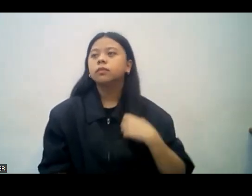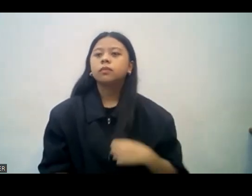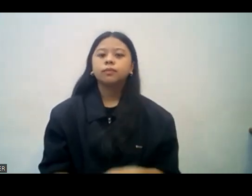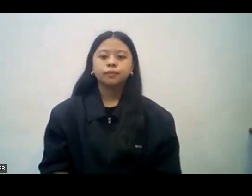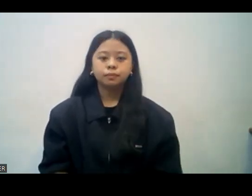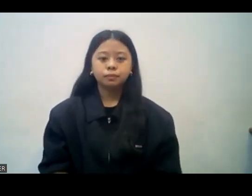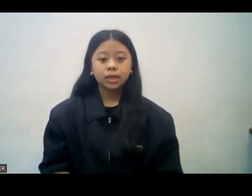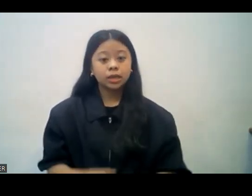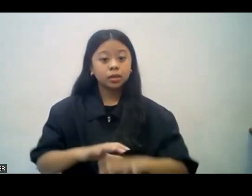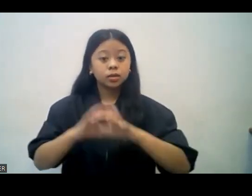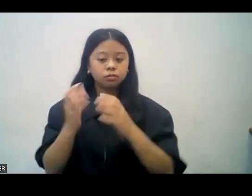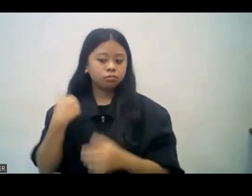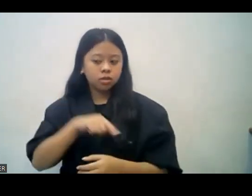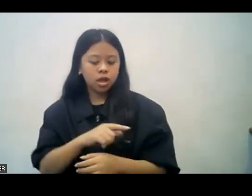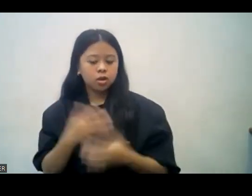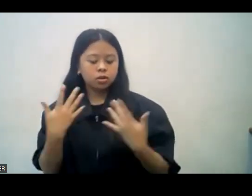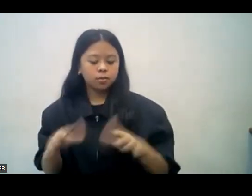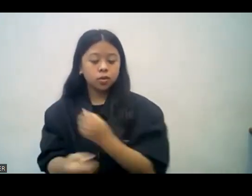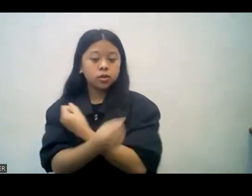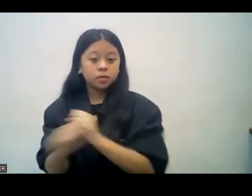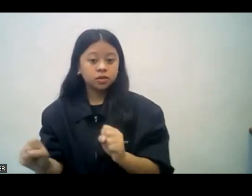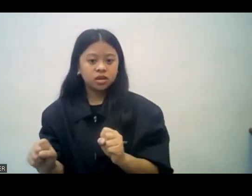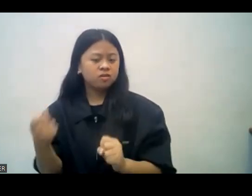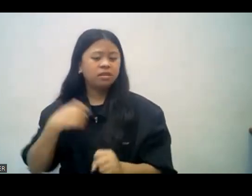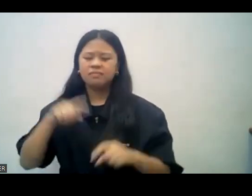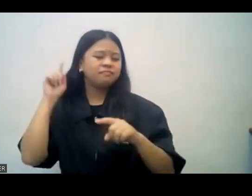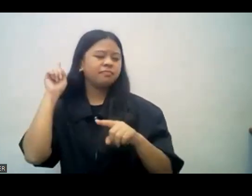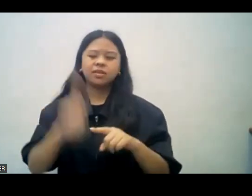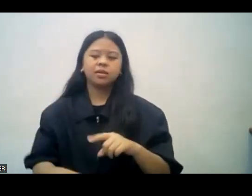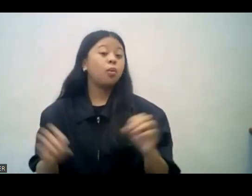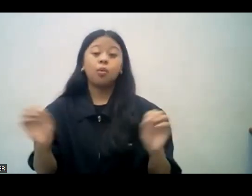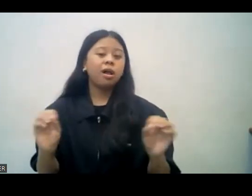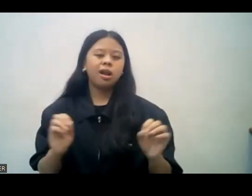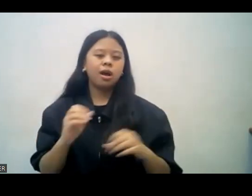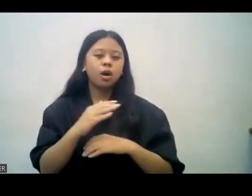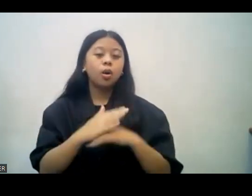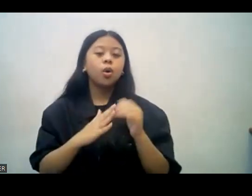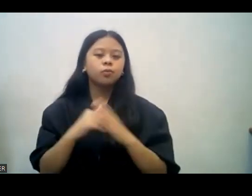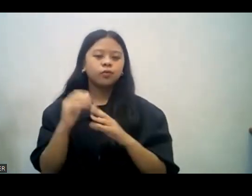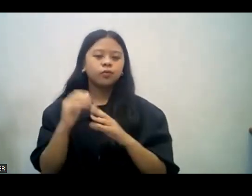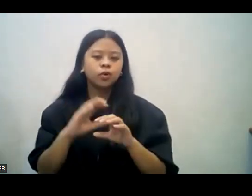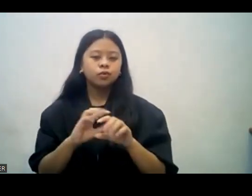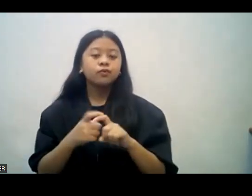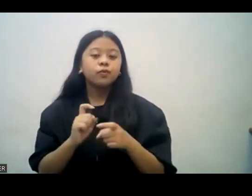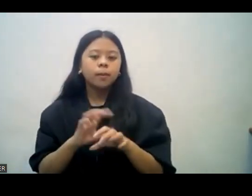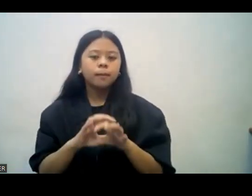get the comfort. Kaya sa sanlibutan, tayo bilang mga ligtas na tao, hindi tayo makakakuha ng kaaliwan.